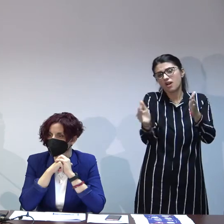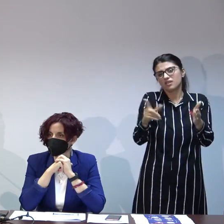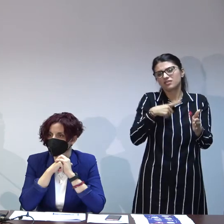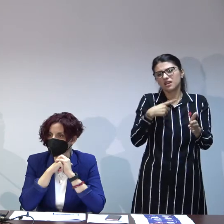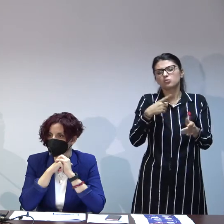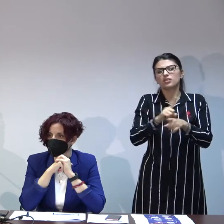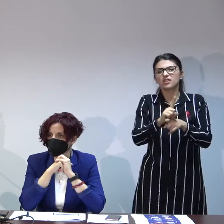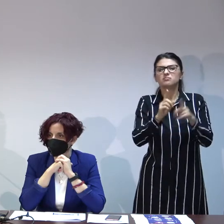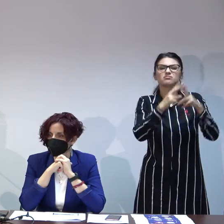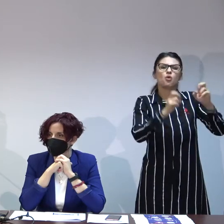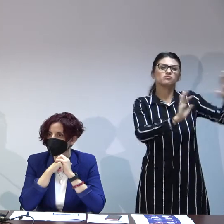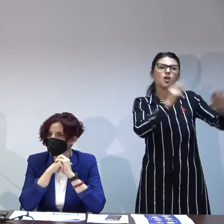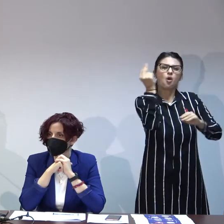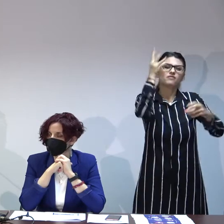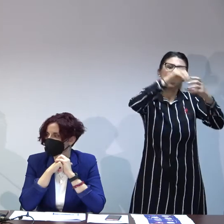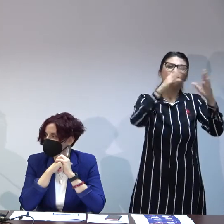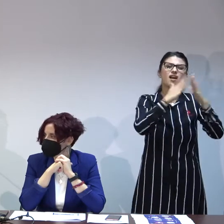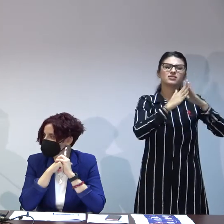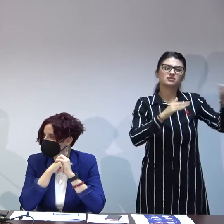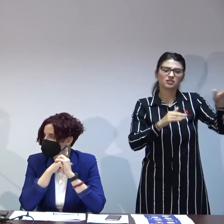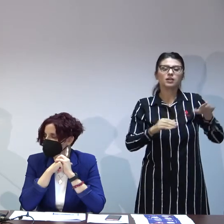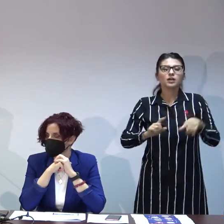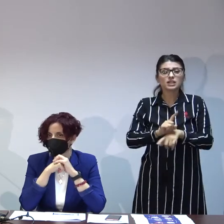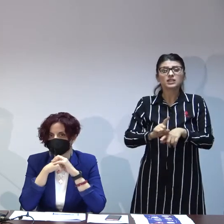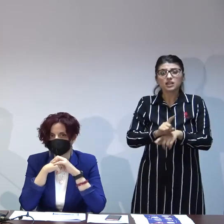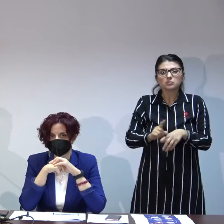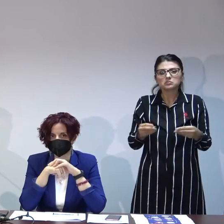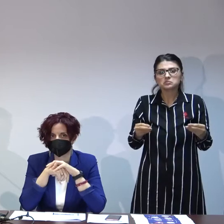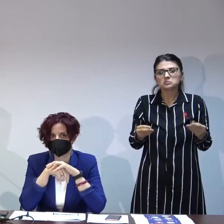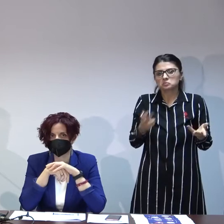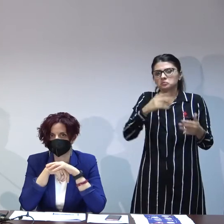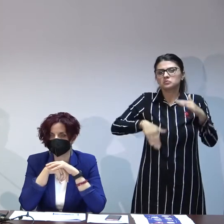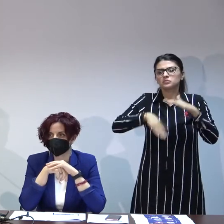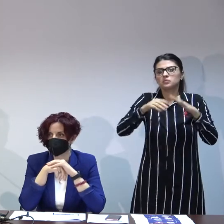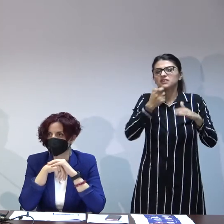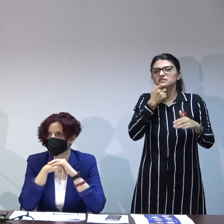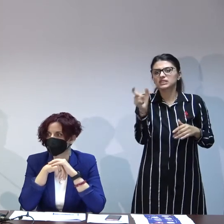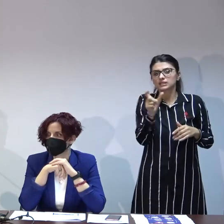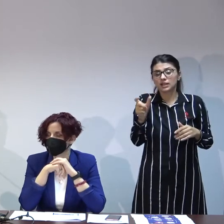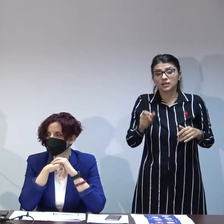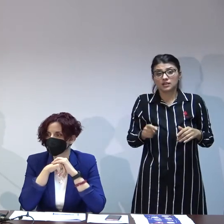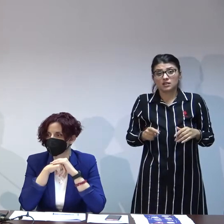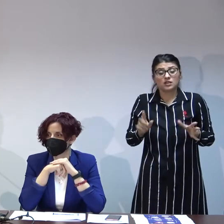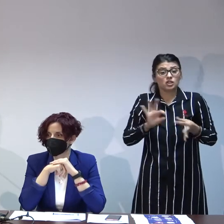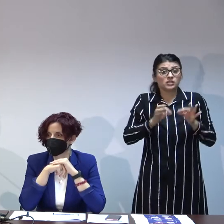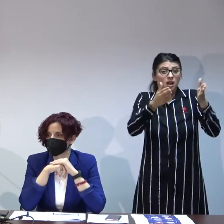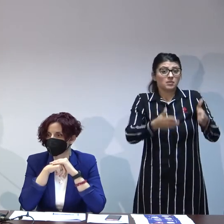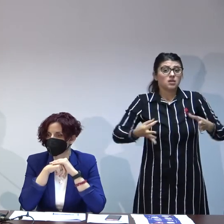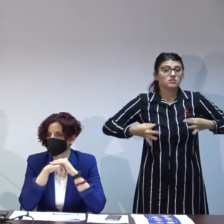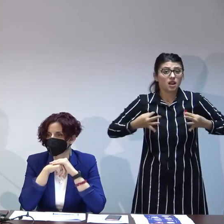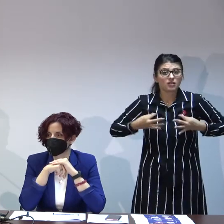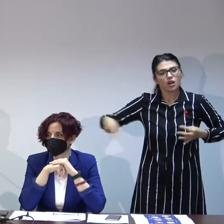declararea adoptabilității și deja a intrat din pragul majorității famililor cu privire la vârsta și apoi în ceea privește starea de sănătate